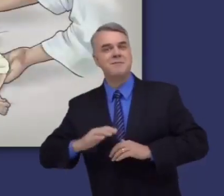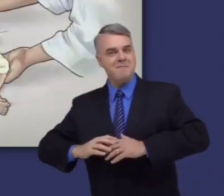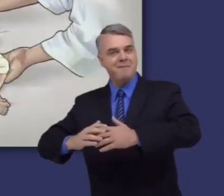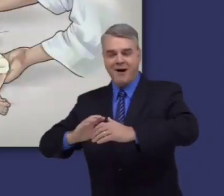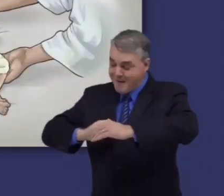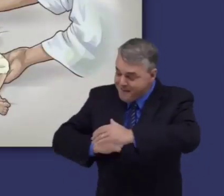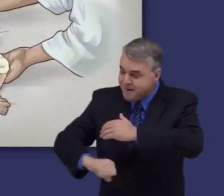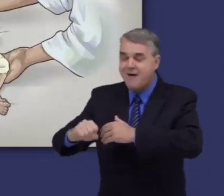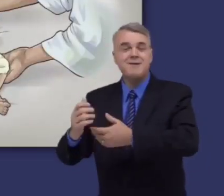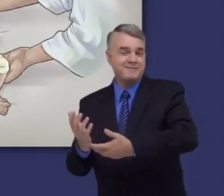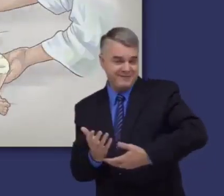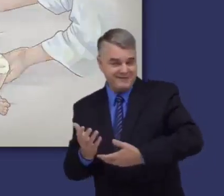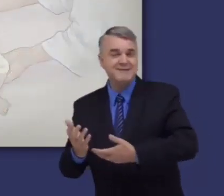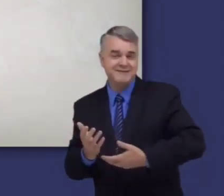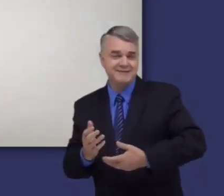Jacob tiene doce varones.